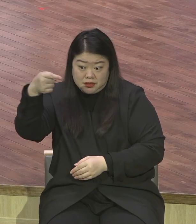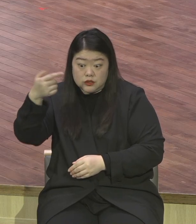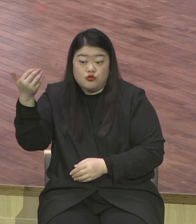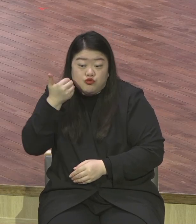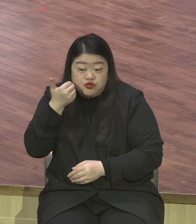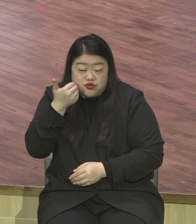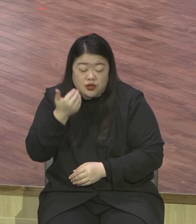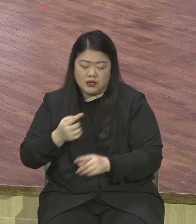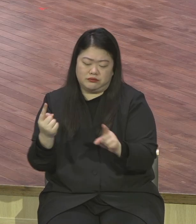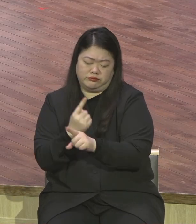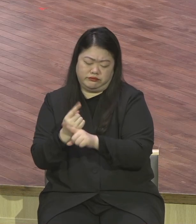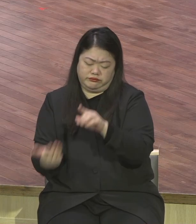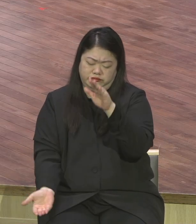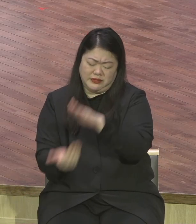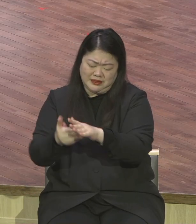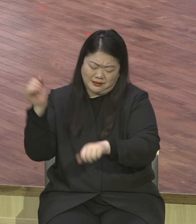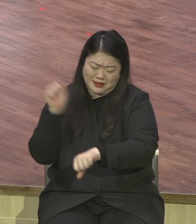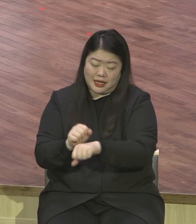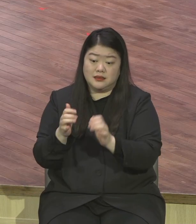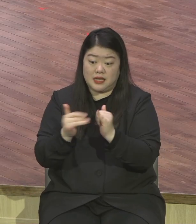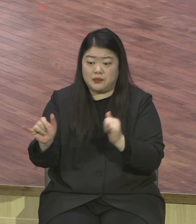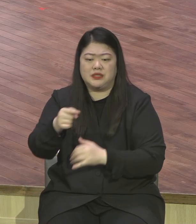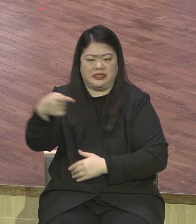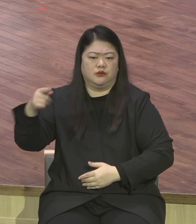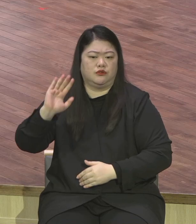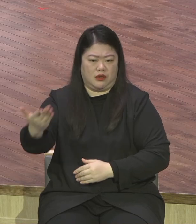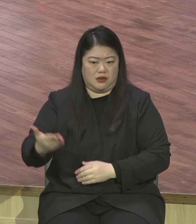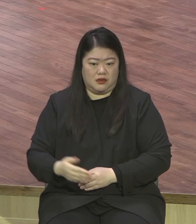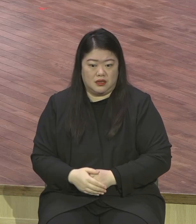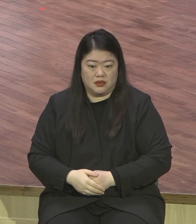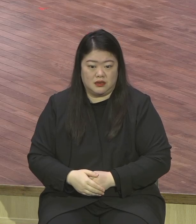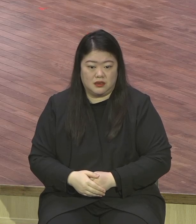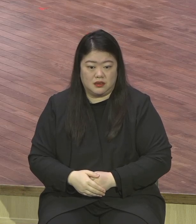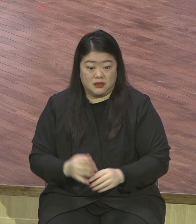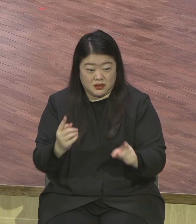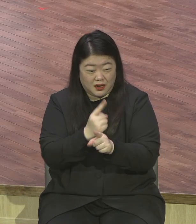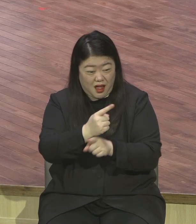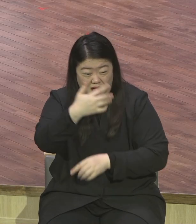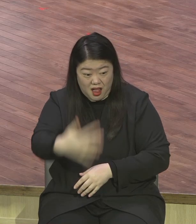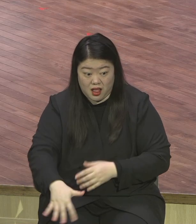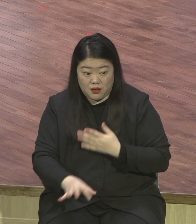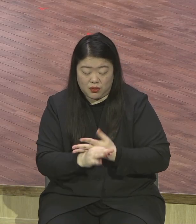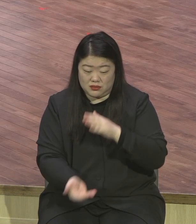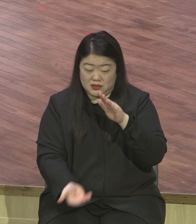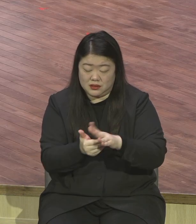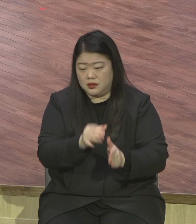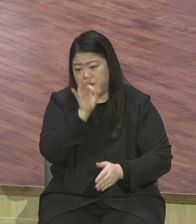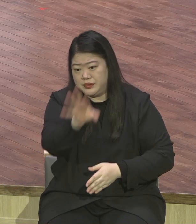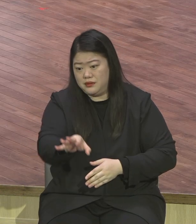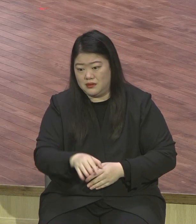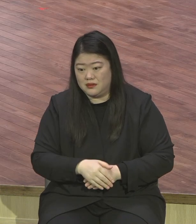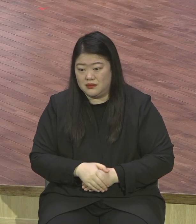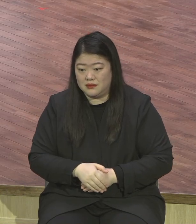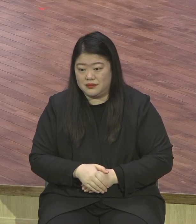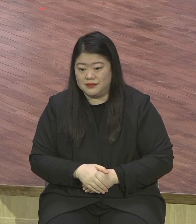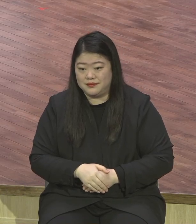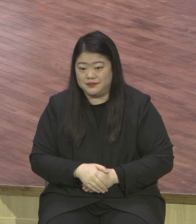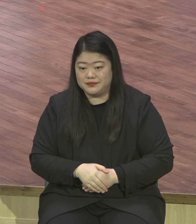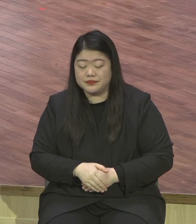천국의 제일 큰 자. 전 세계를 복음으로 회복시키는 치우스밋. 2021년 시작되면서 전체